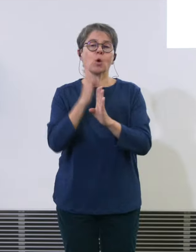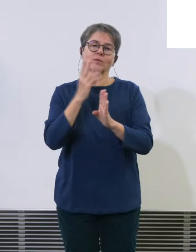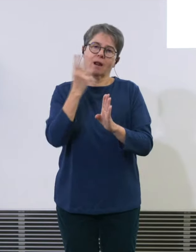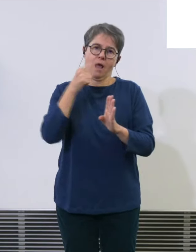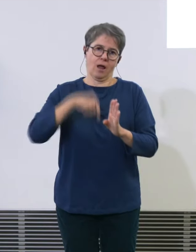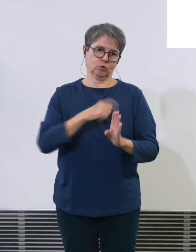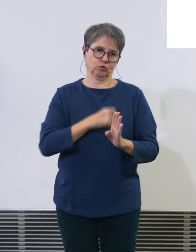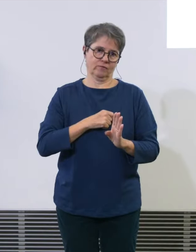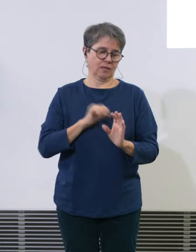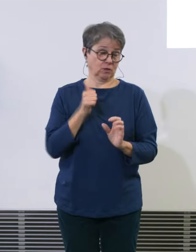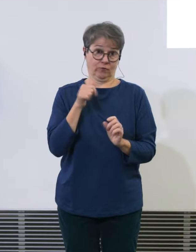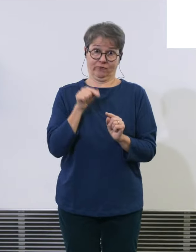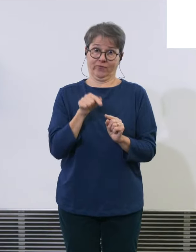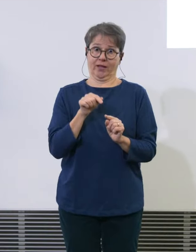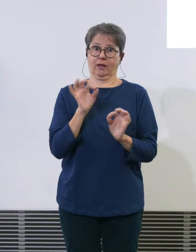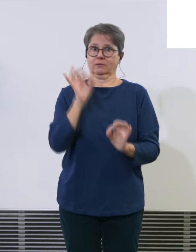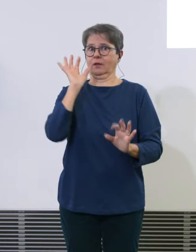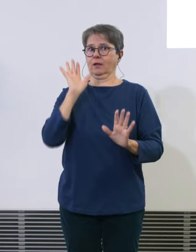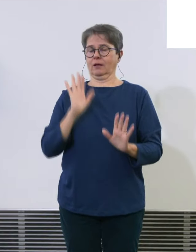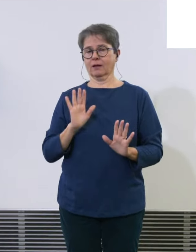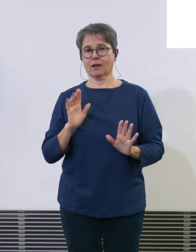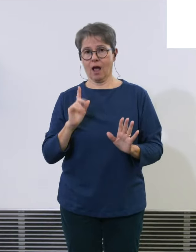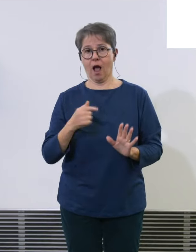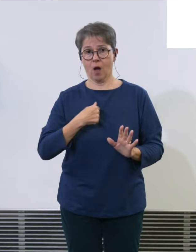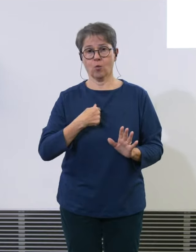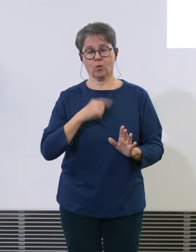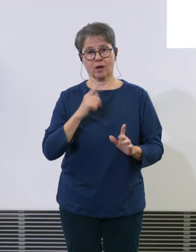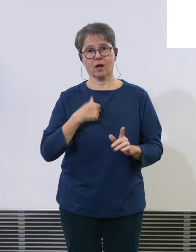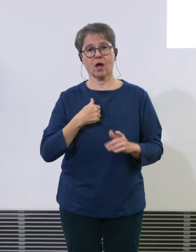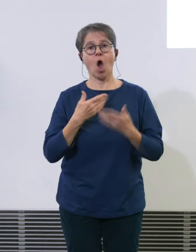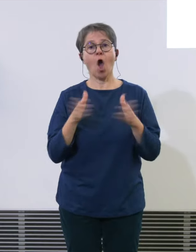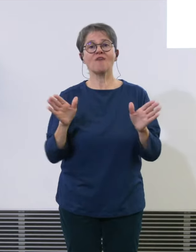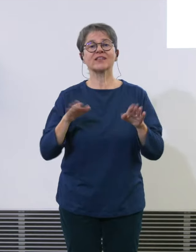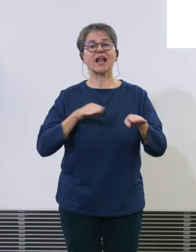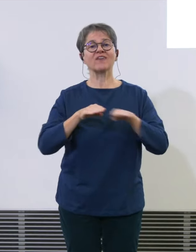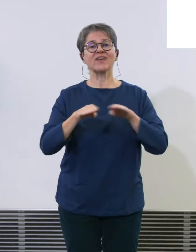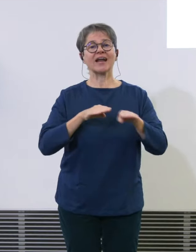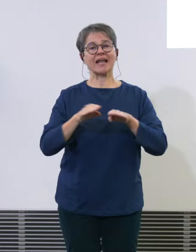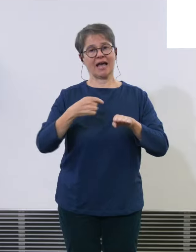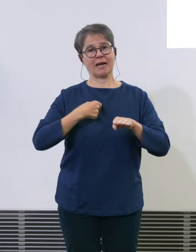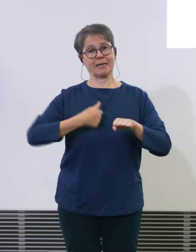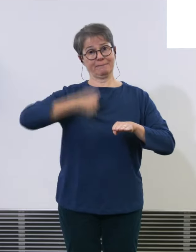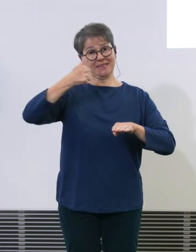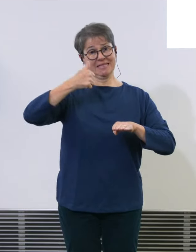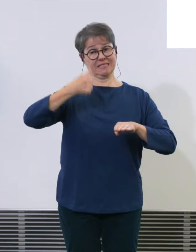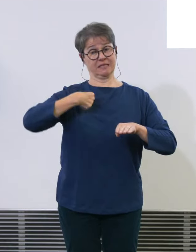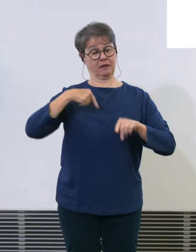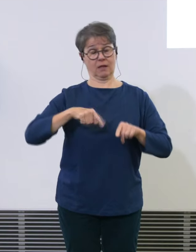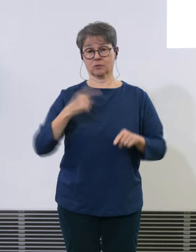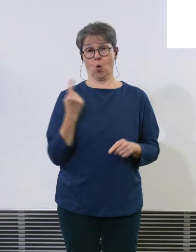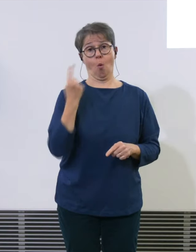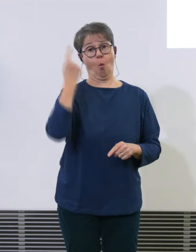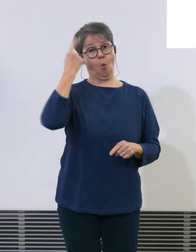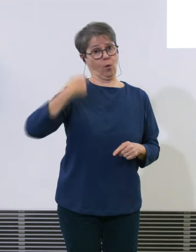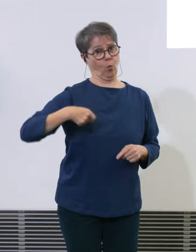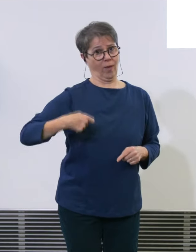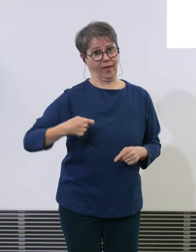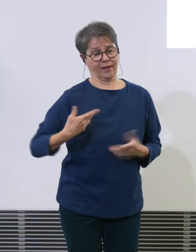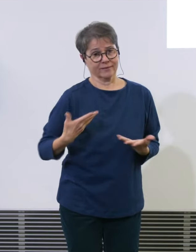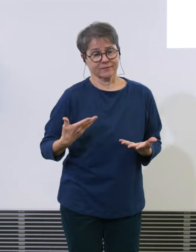unglaublich wichtig ist wir übrigens auch als ÖV Ministerin das ist ein hoches gut nichtsdestotrotz möchte ich einfach wirklich an